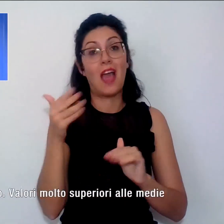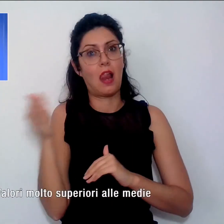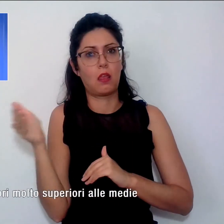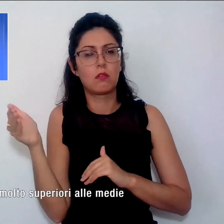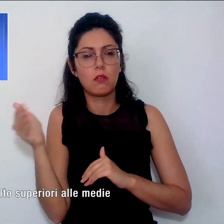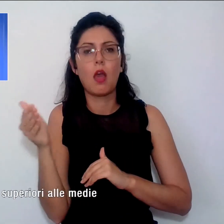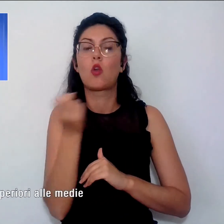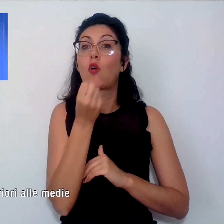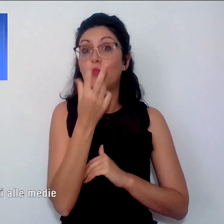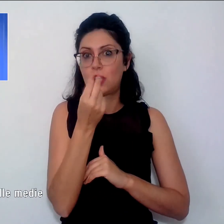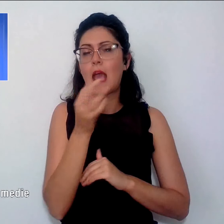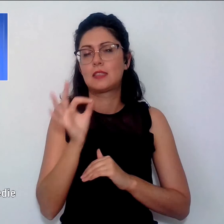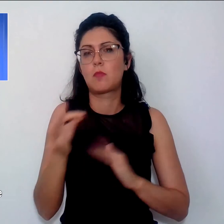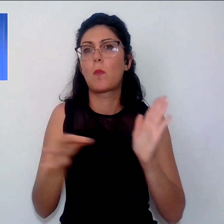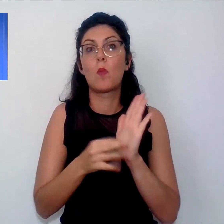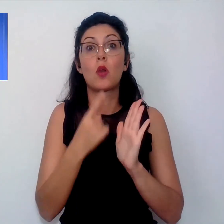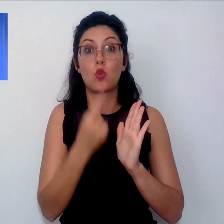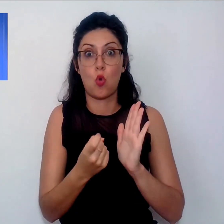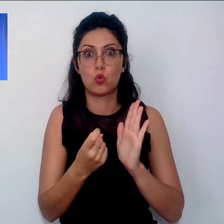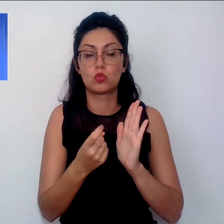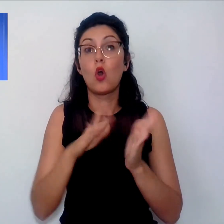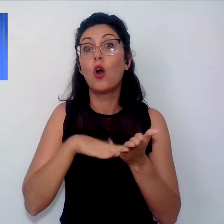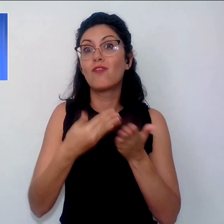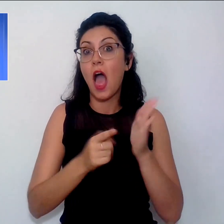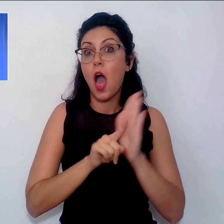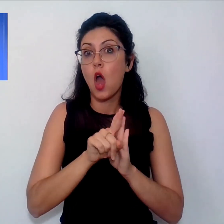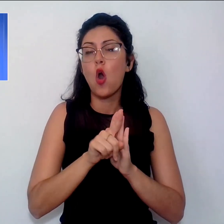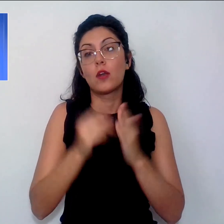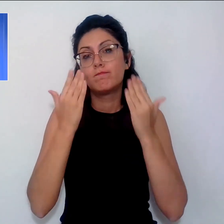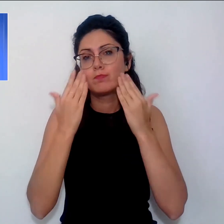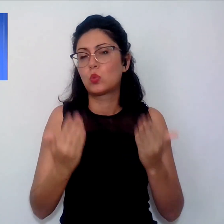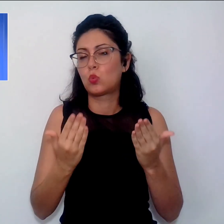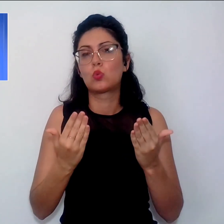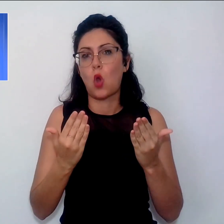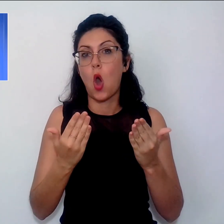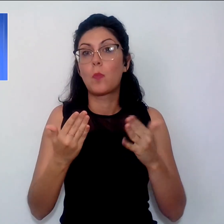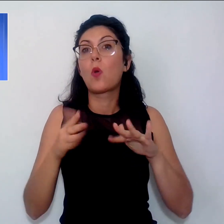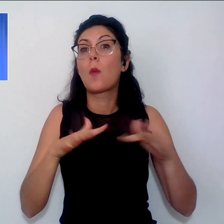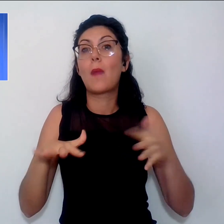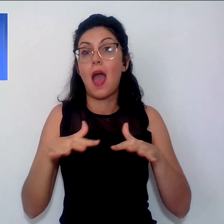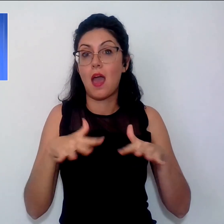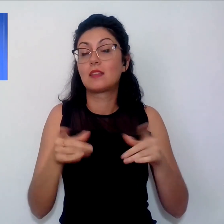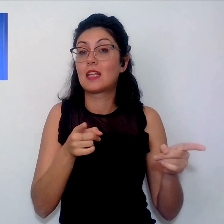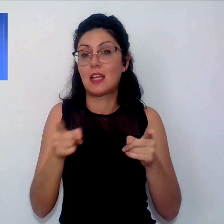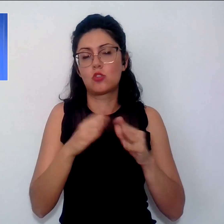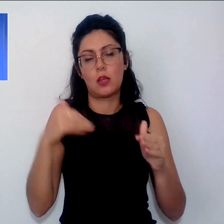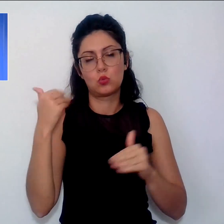Firenze sarà da bollino rosso, valori naturalmente purtroppo molto superiori alle medie.